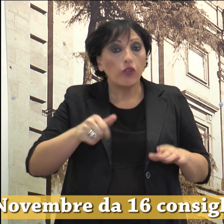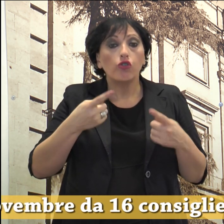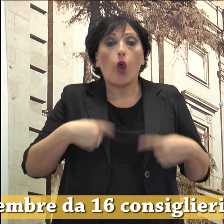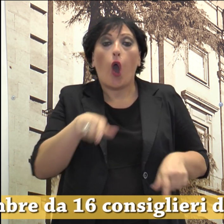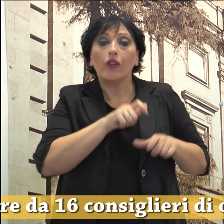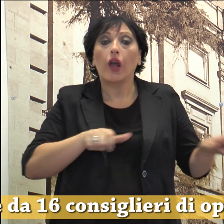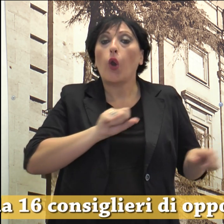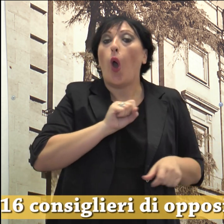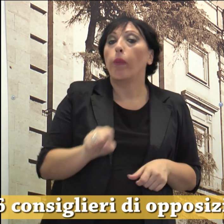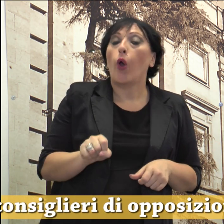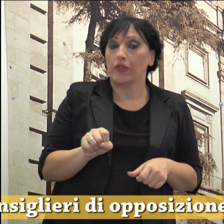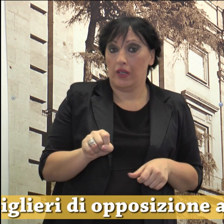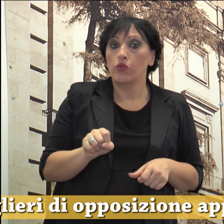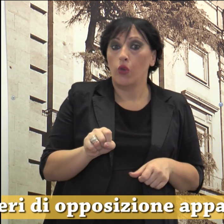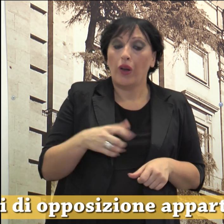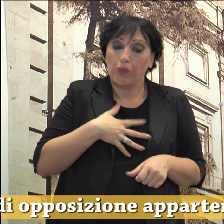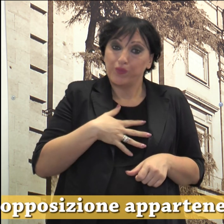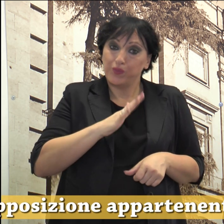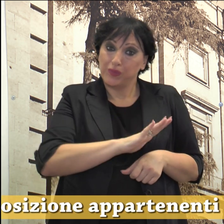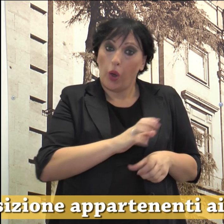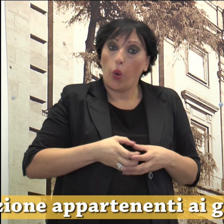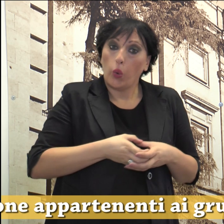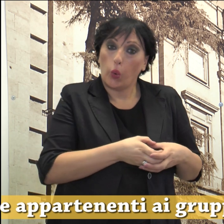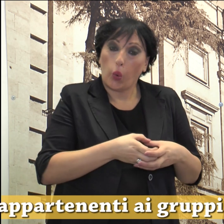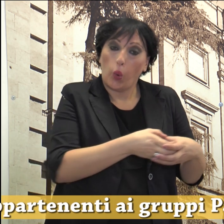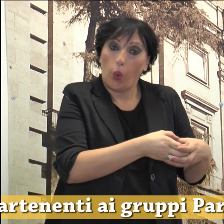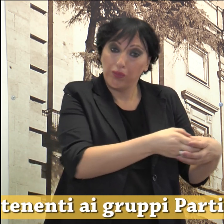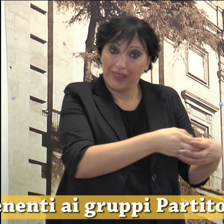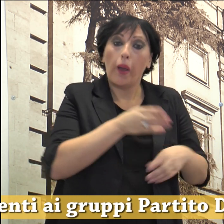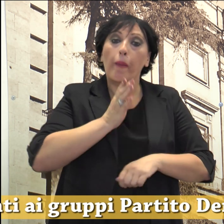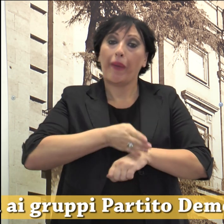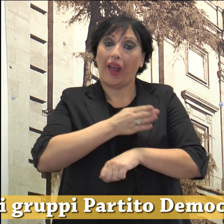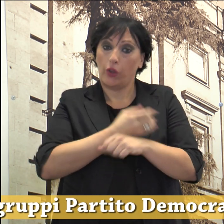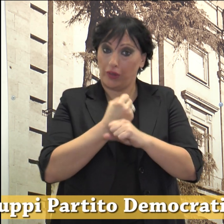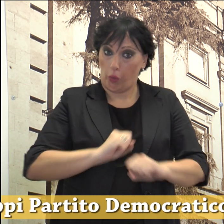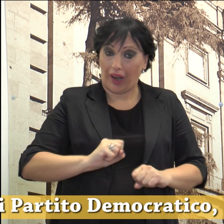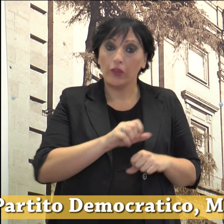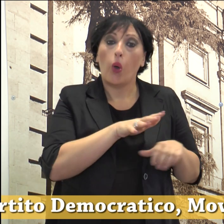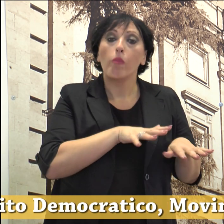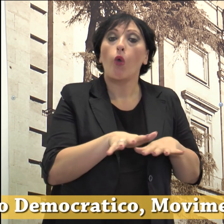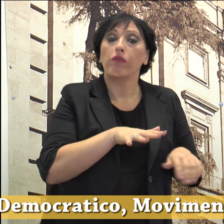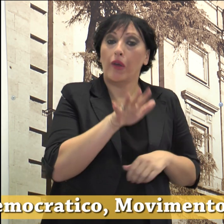opposizione appartenenti ai gruppi Partito Democratico, Movimento 5 Stelle,